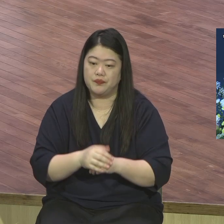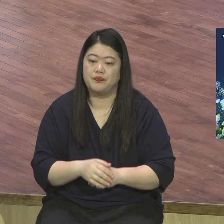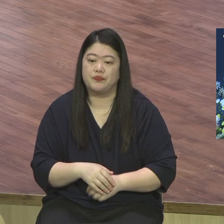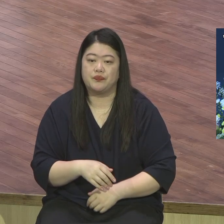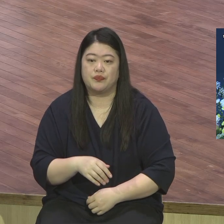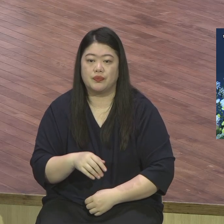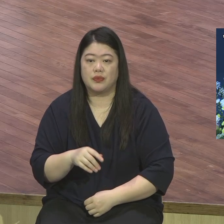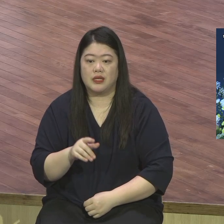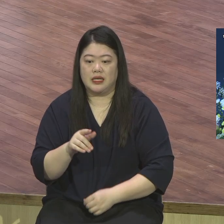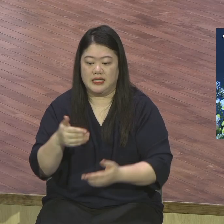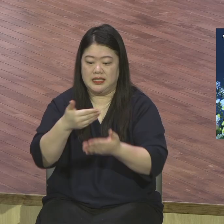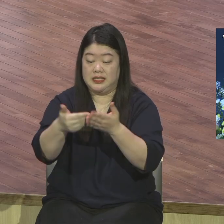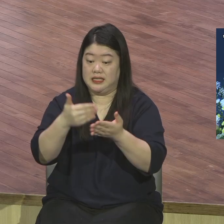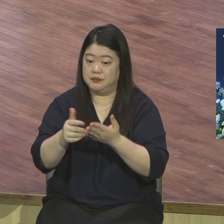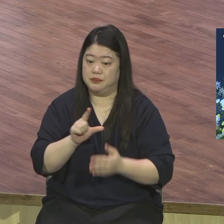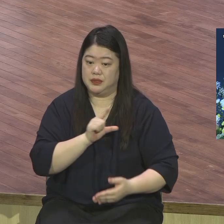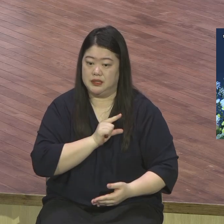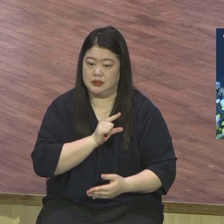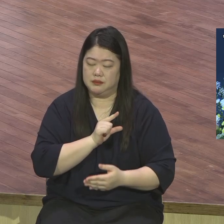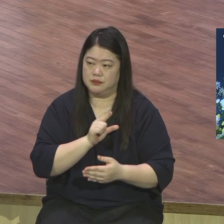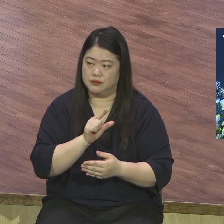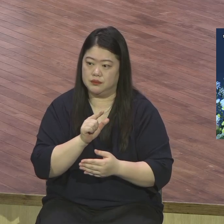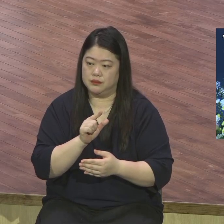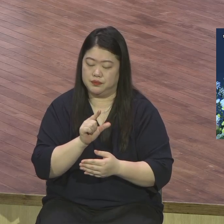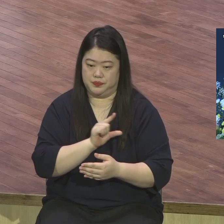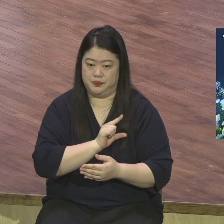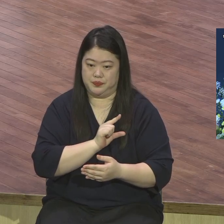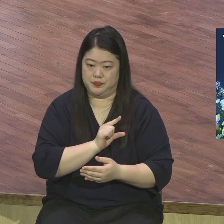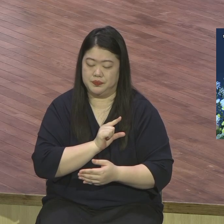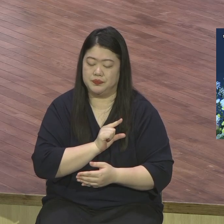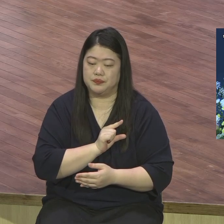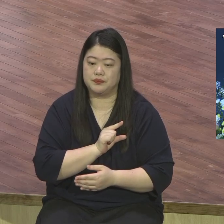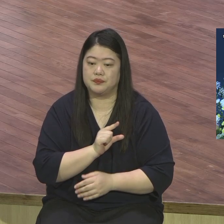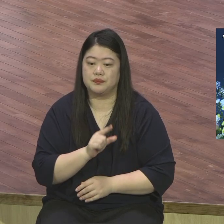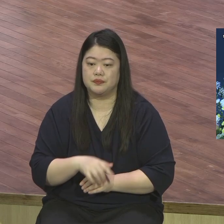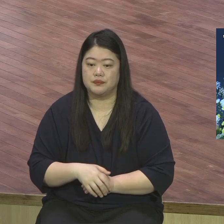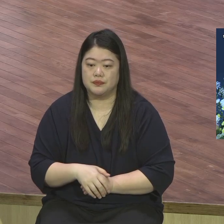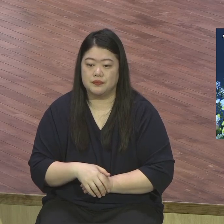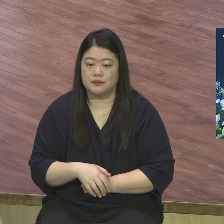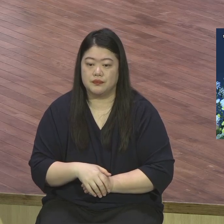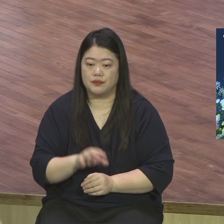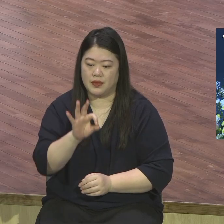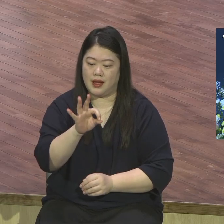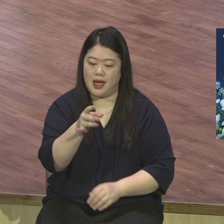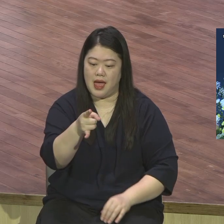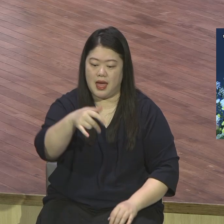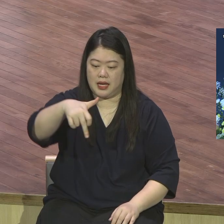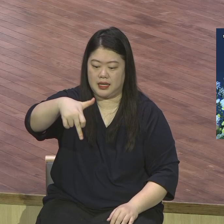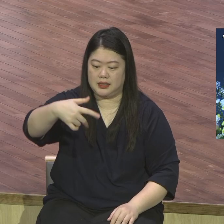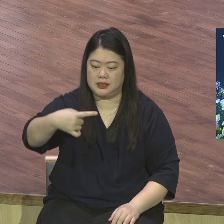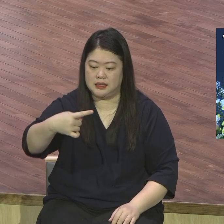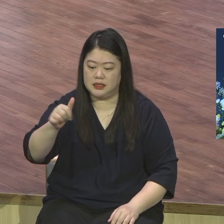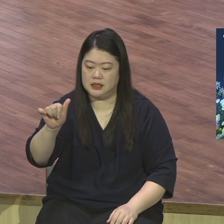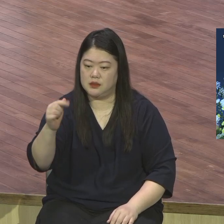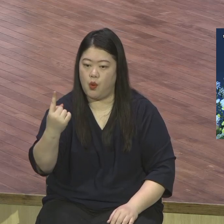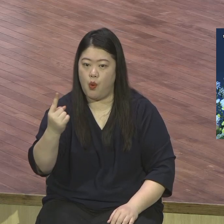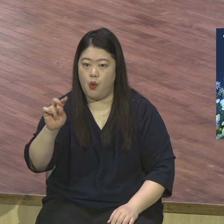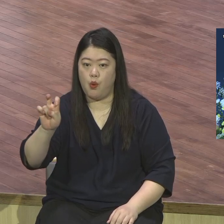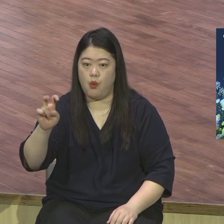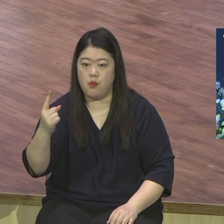페티라고 하는 분이 있습니다 도메니코 페티라는 분이 에케 호모라는 그림이 그리는데